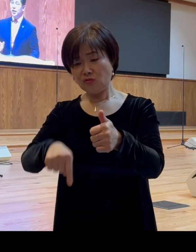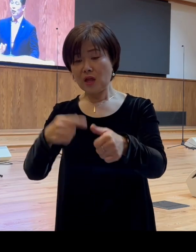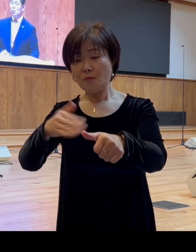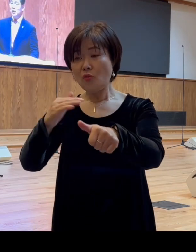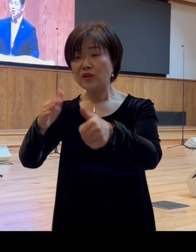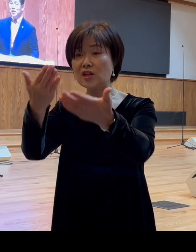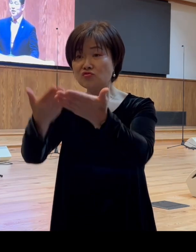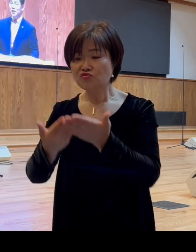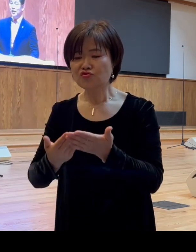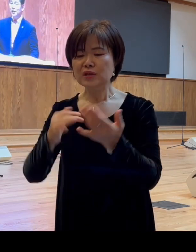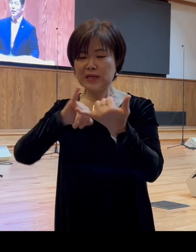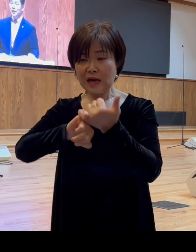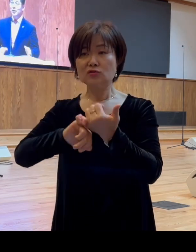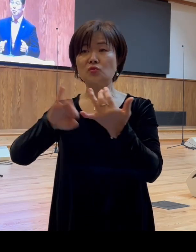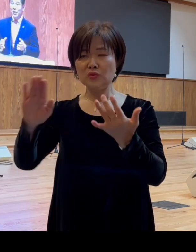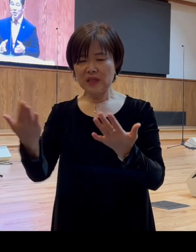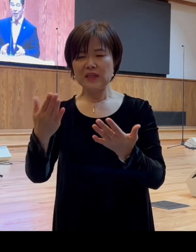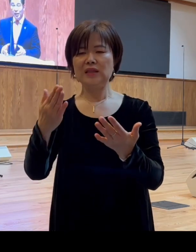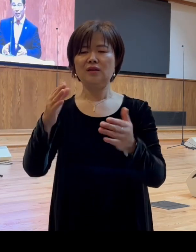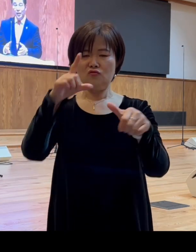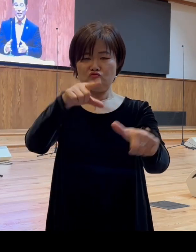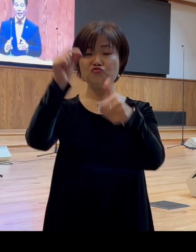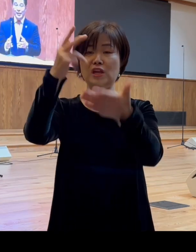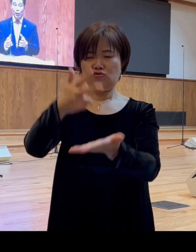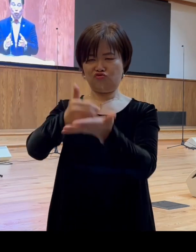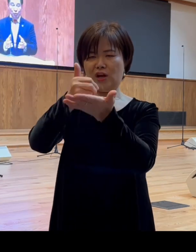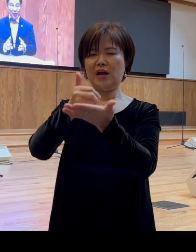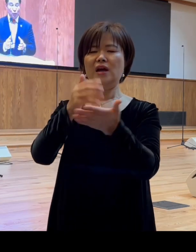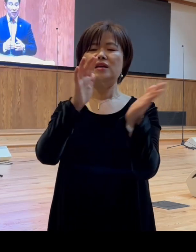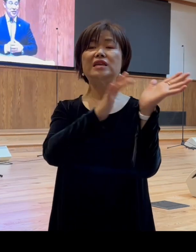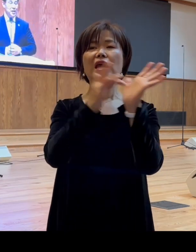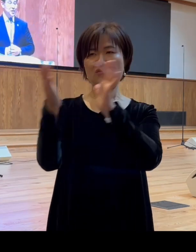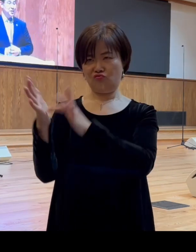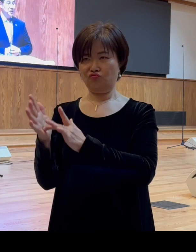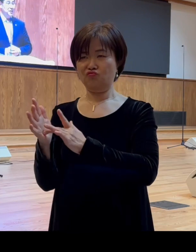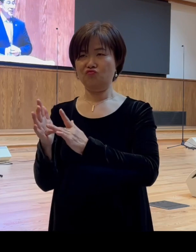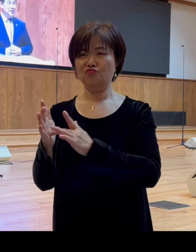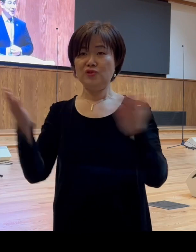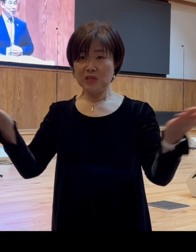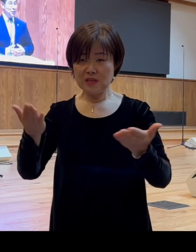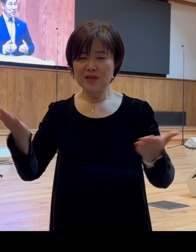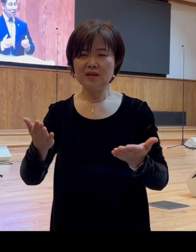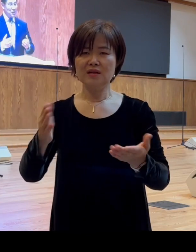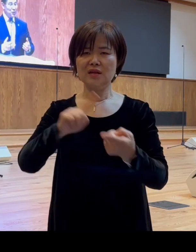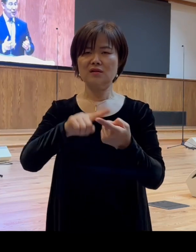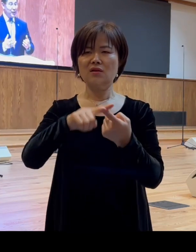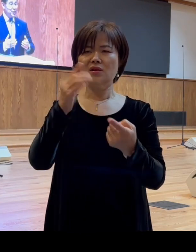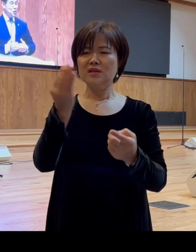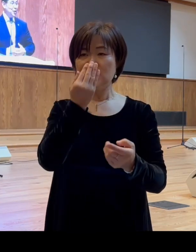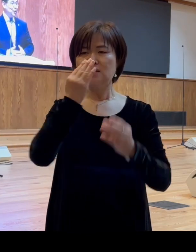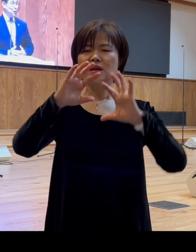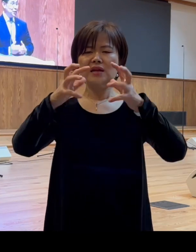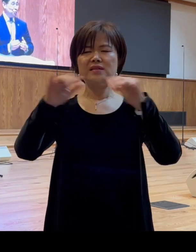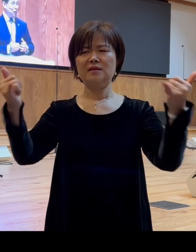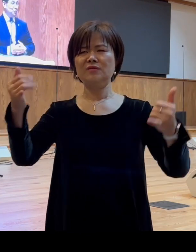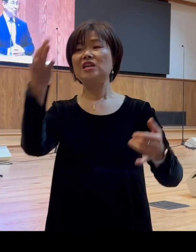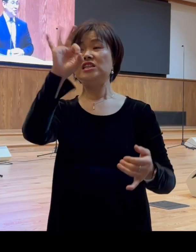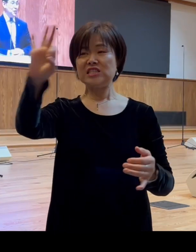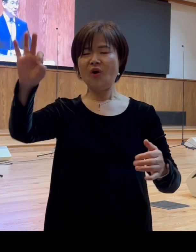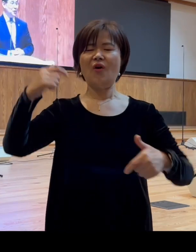말씀하신 그 메시아가 예수님이라고 하는 사실을 이스라엘 백성들이 인정하고 기뻐하면서 그